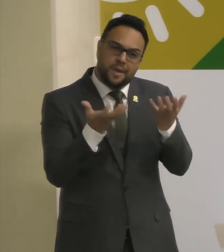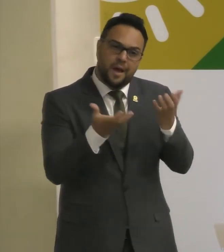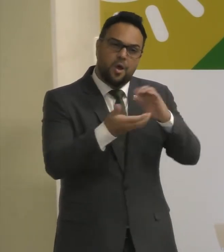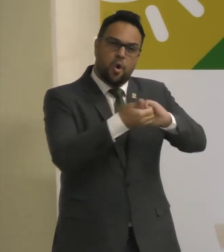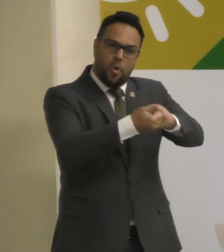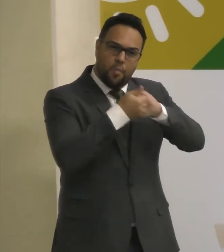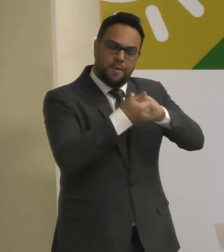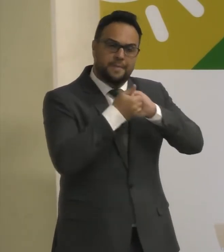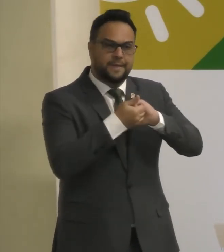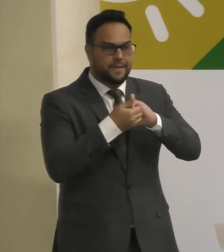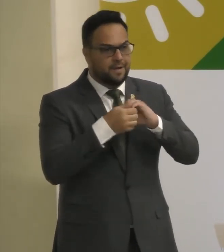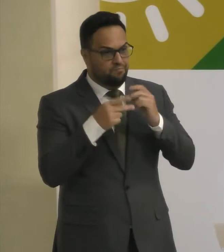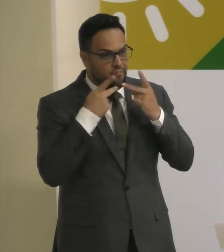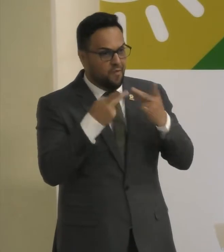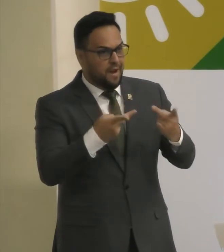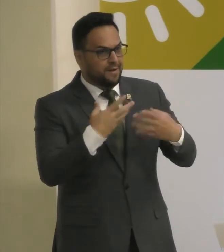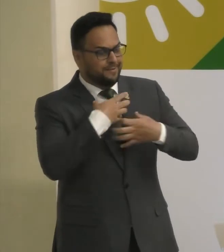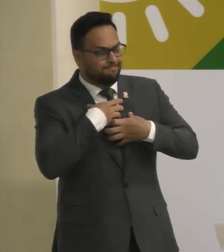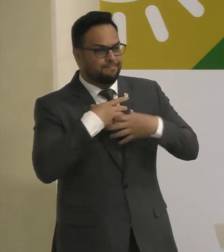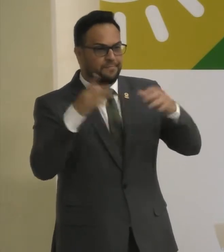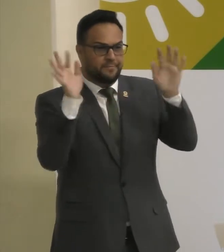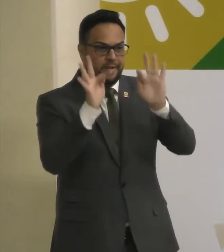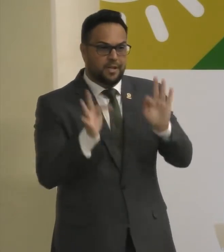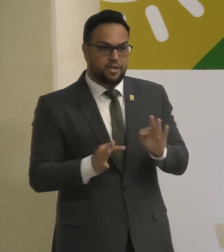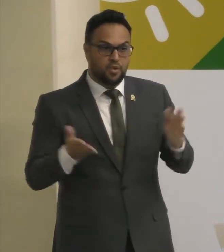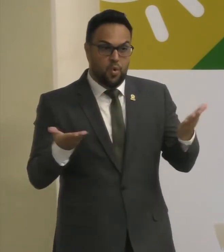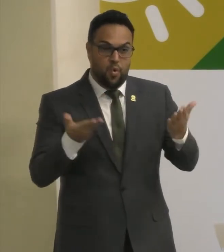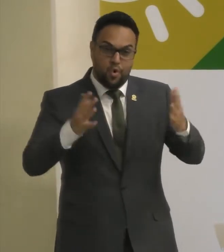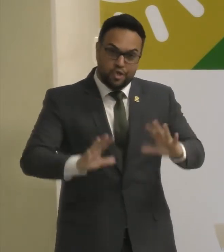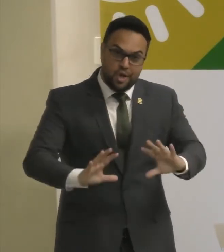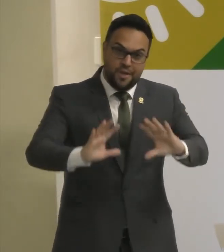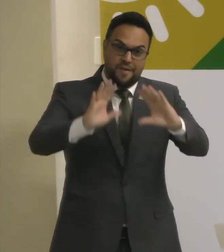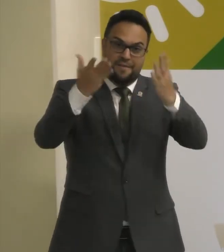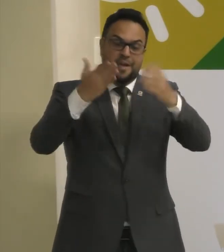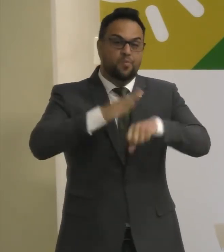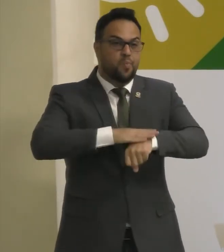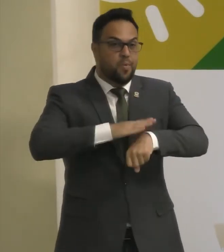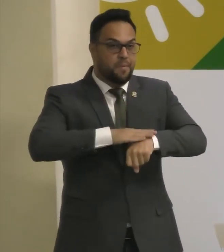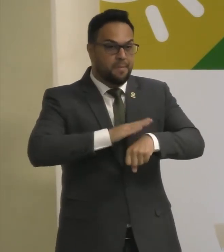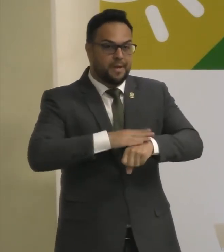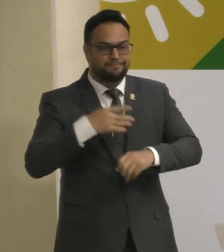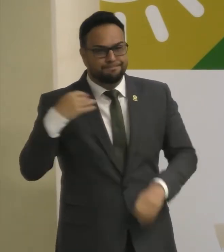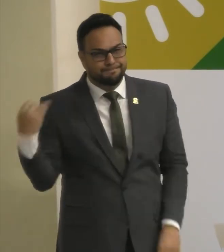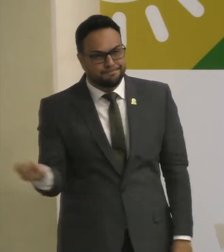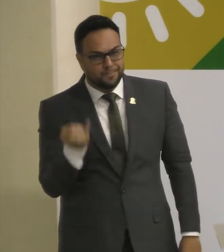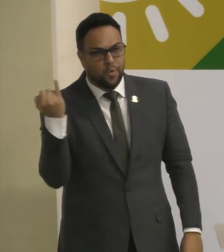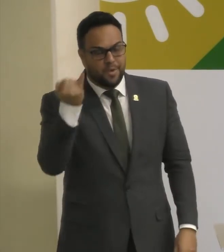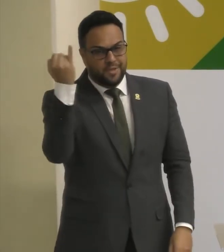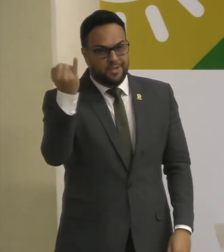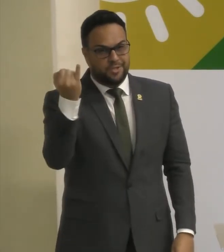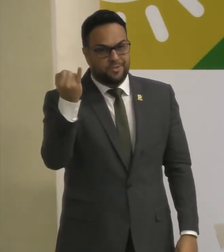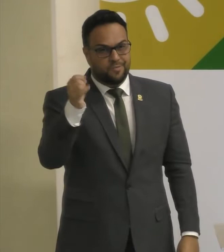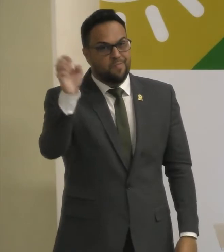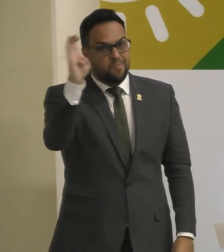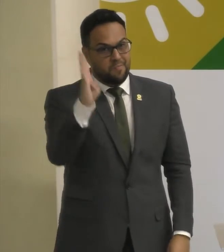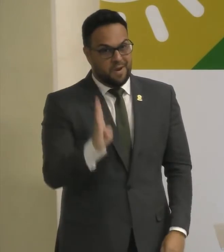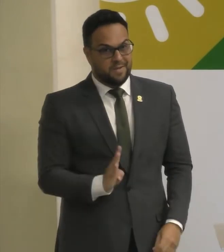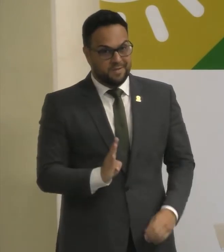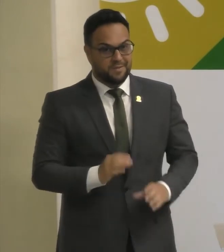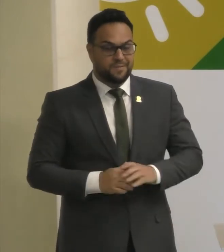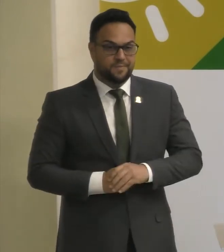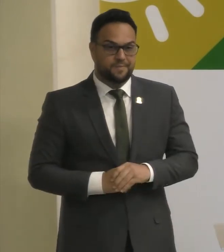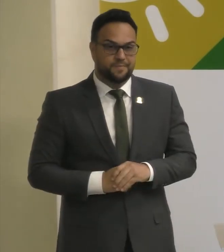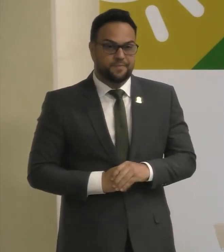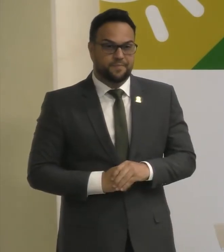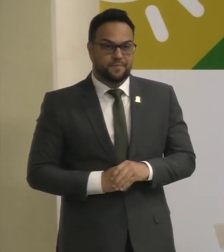E dizer que eu estou Muito feliz hoje Em participar de um evento E de um momento Como esse Tão importante Para o nosso país É